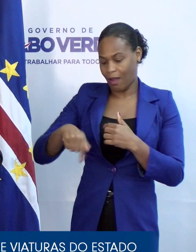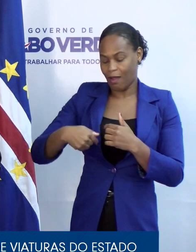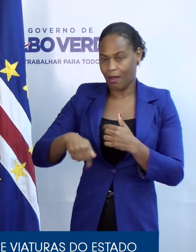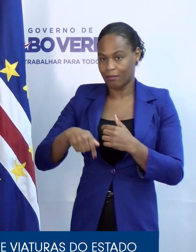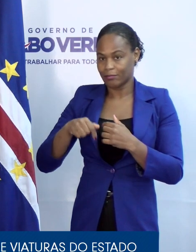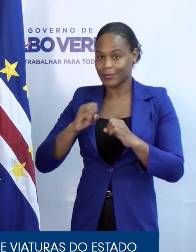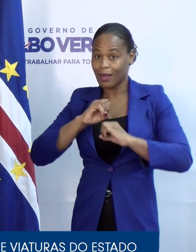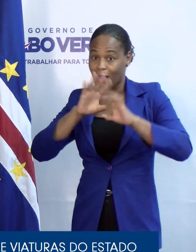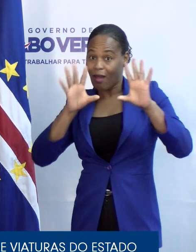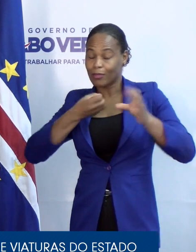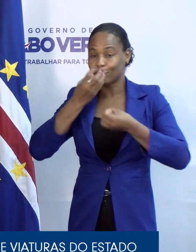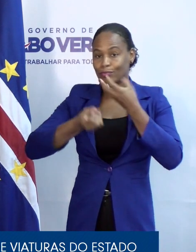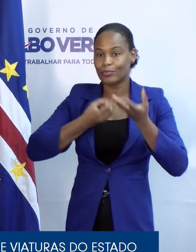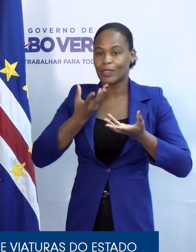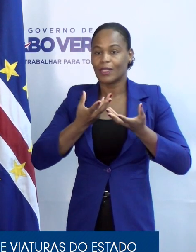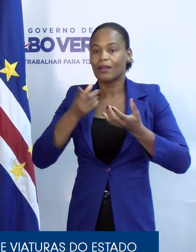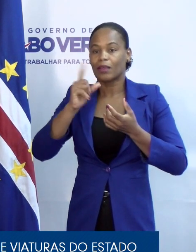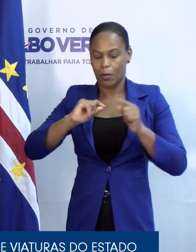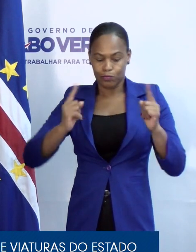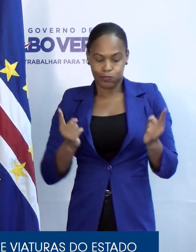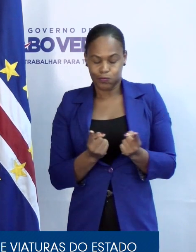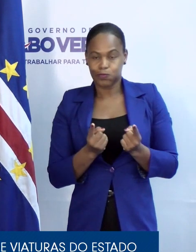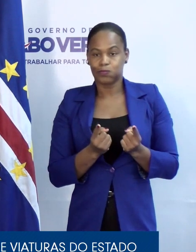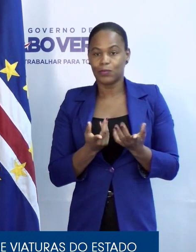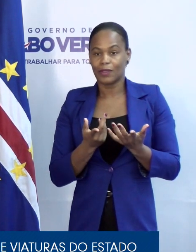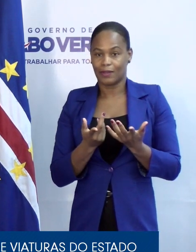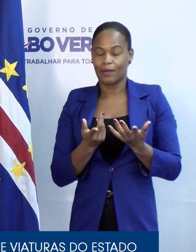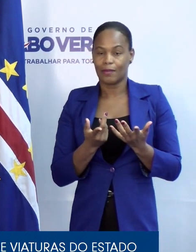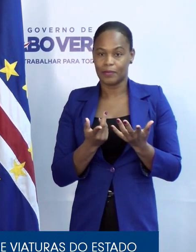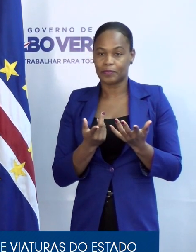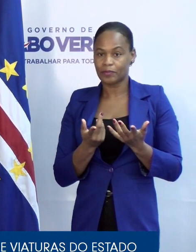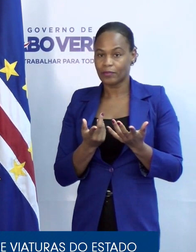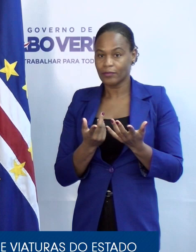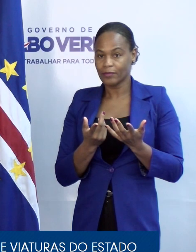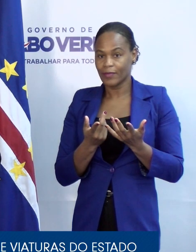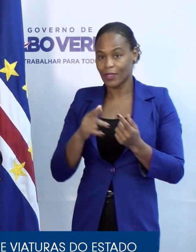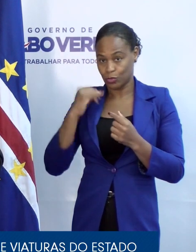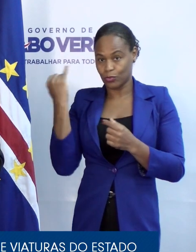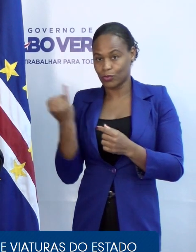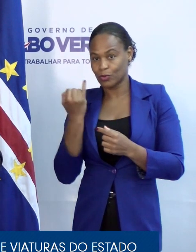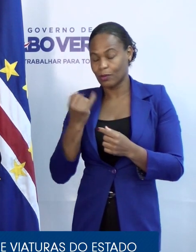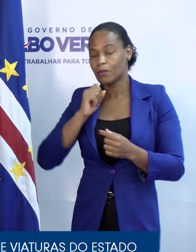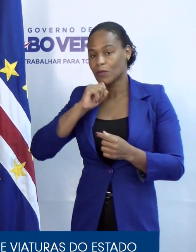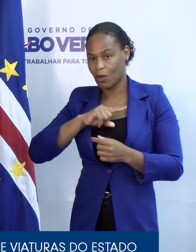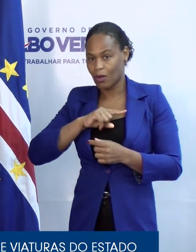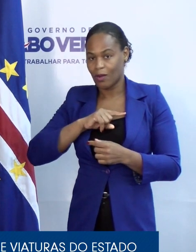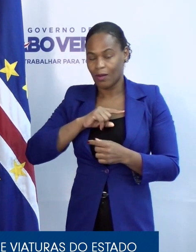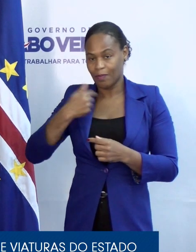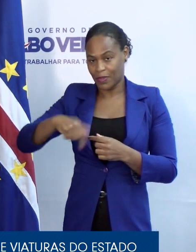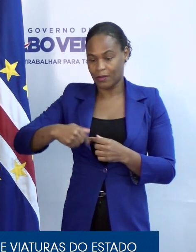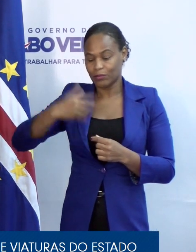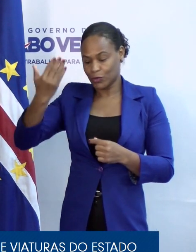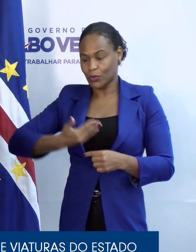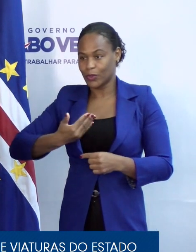definição clara e restrita e restritiva das entidades que podem ter